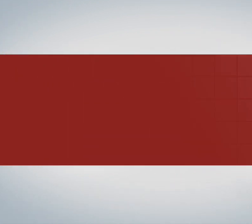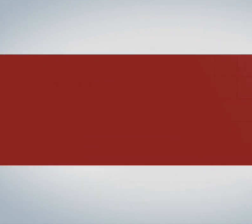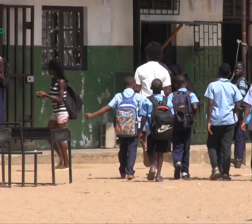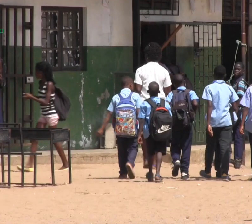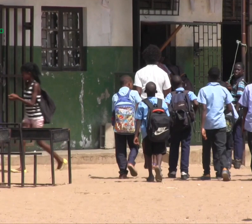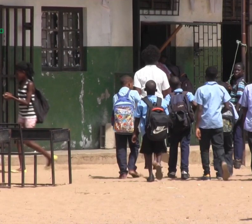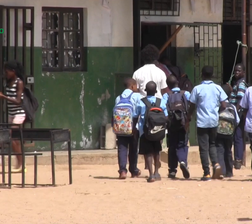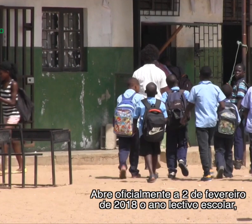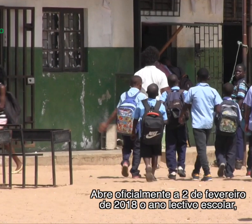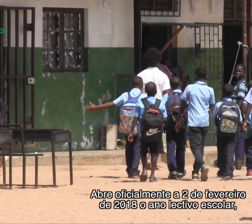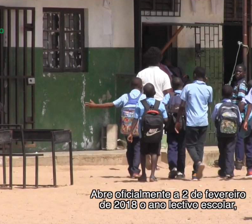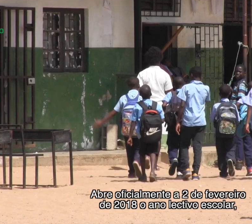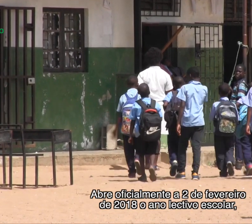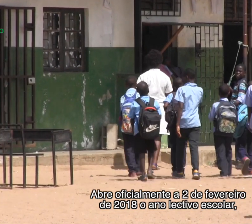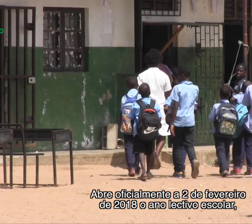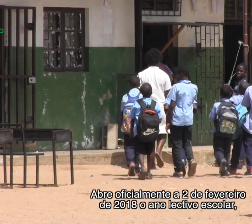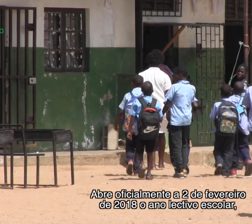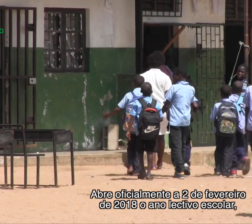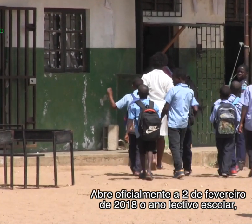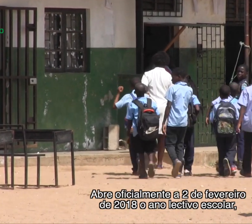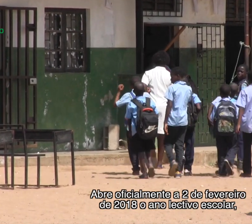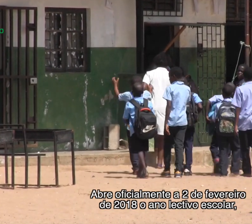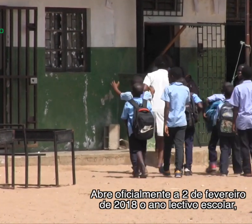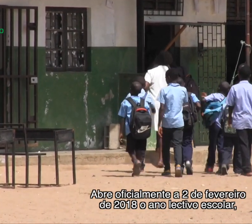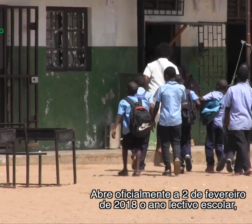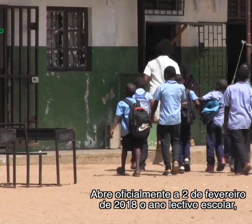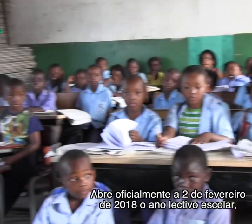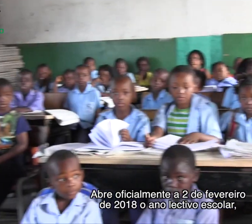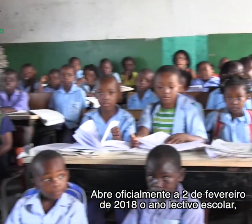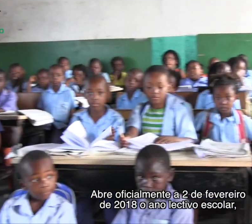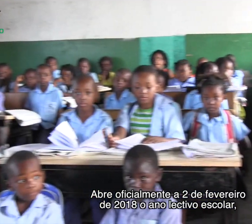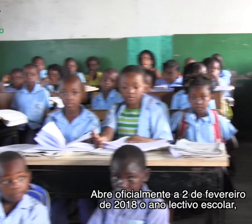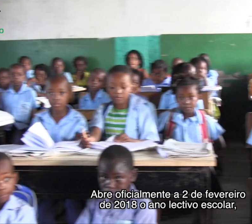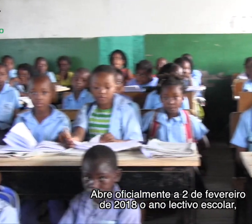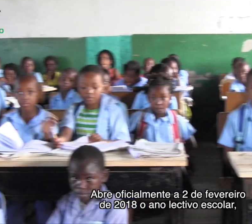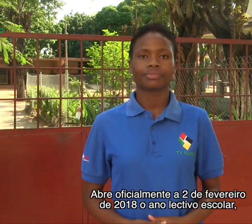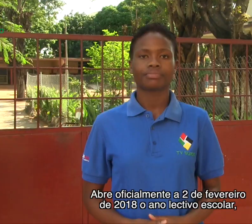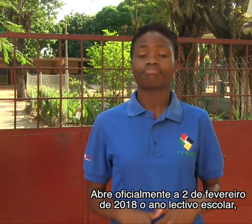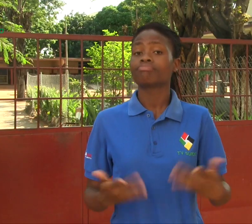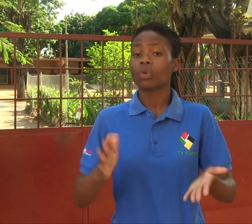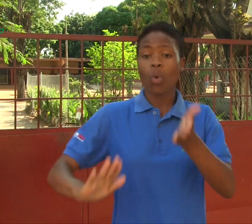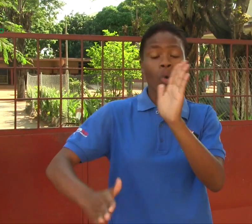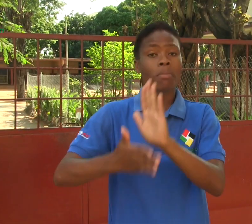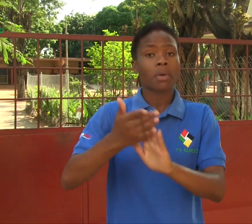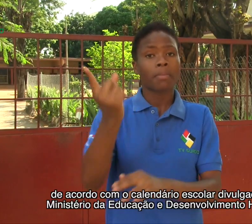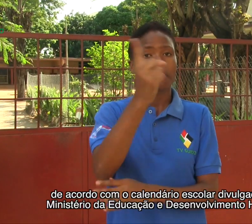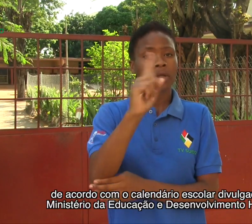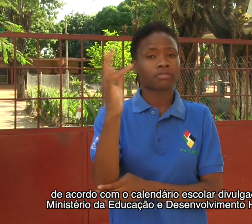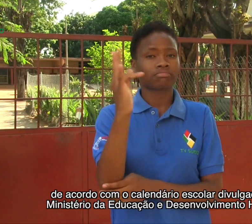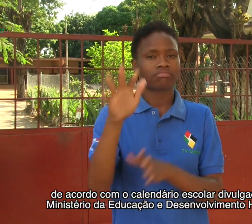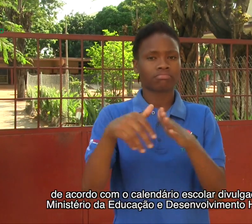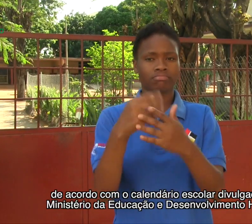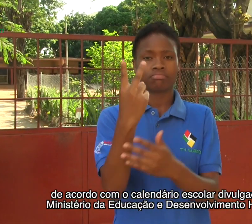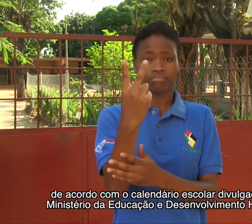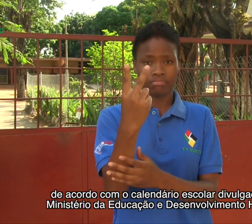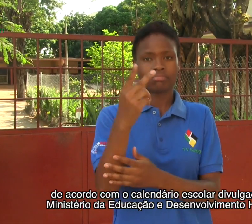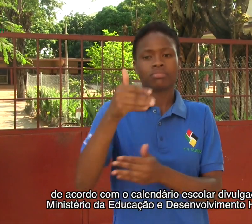Abra oficialmente a 2 de fevereiro de 2018 o ano letivo escolar de acordo com o calendário escolar